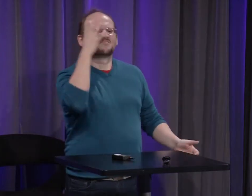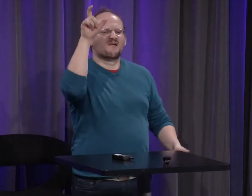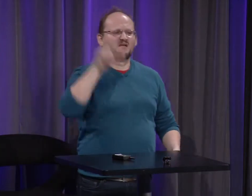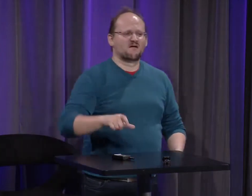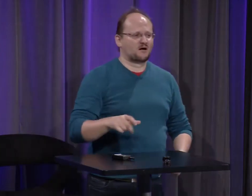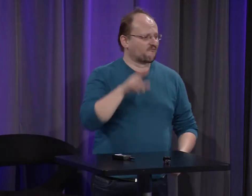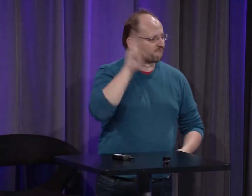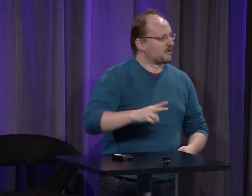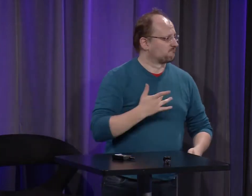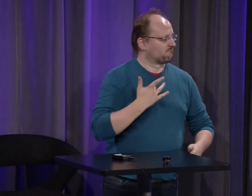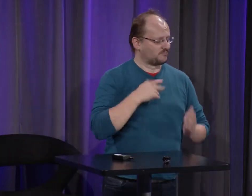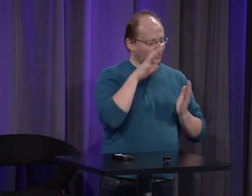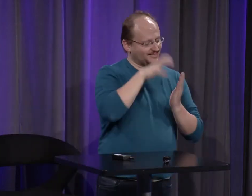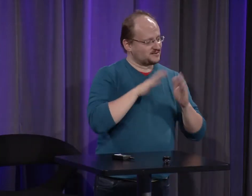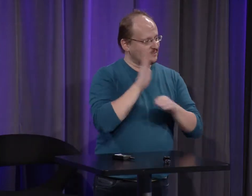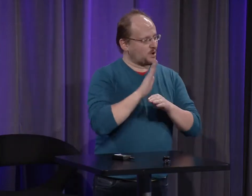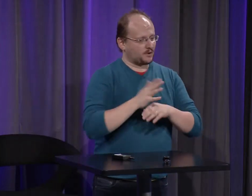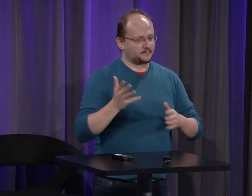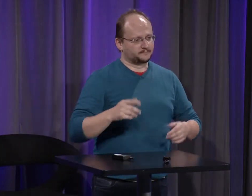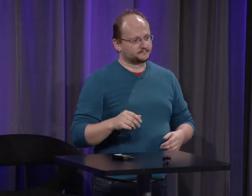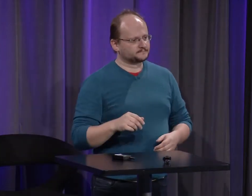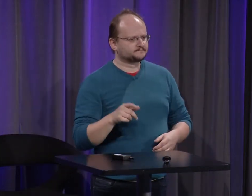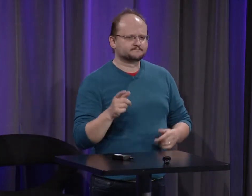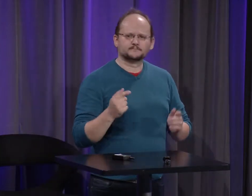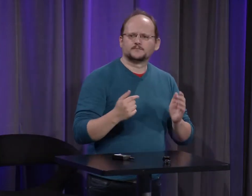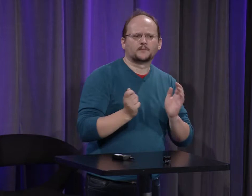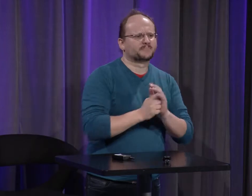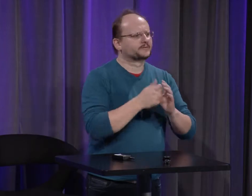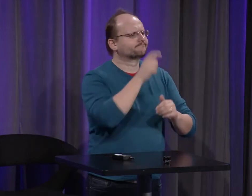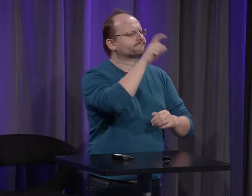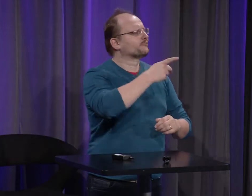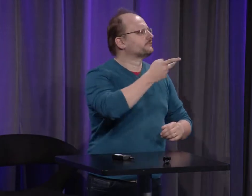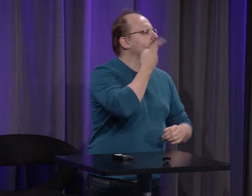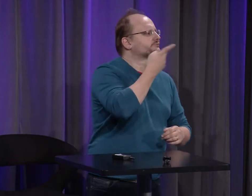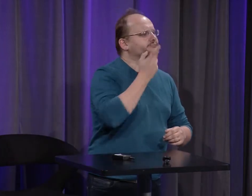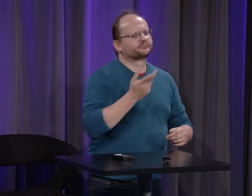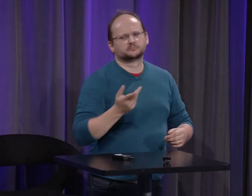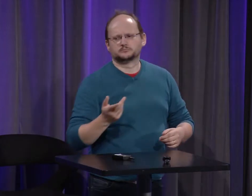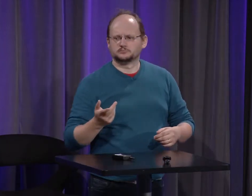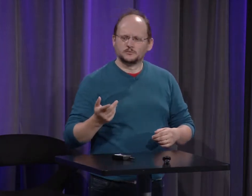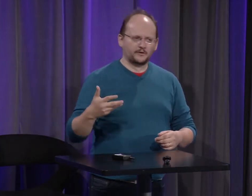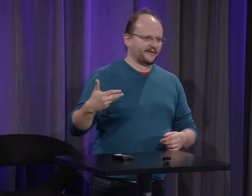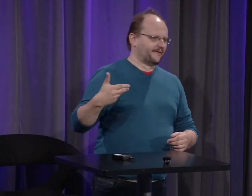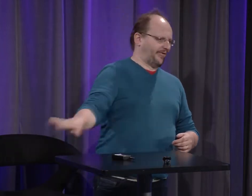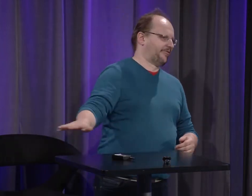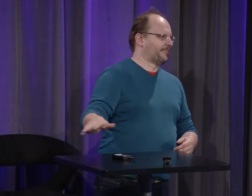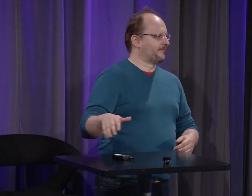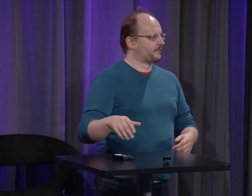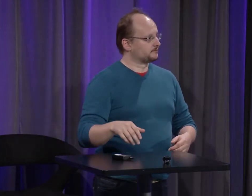l'un seul par exemple ce sourd en fait a témoigné lui-même et